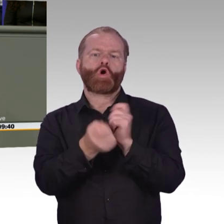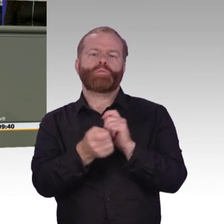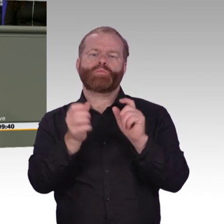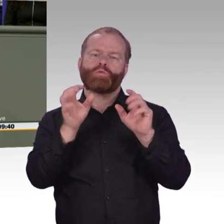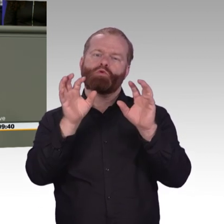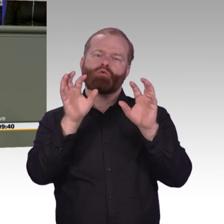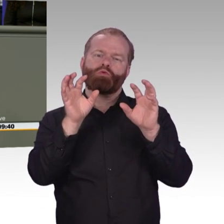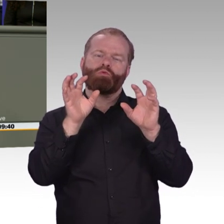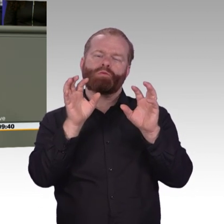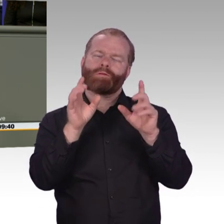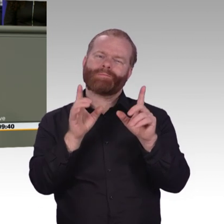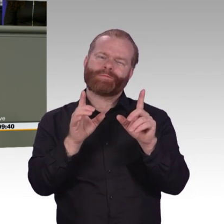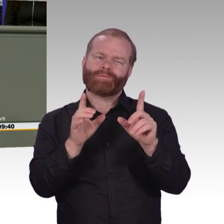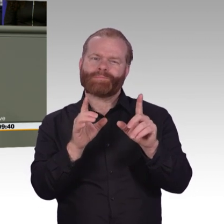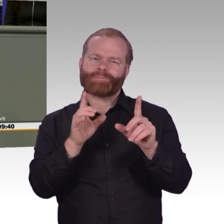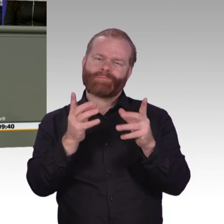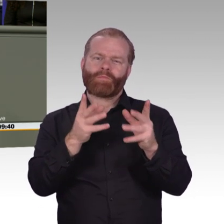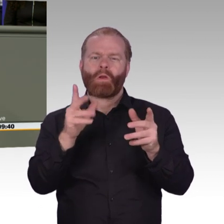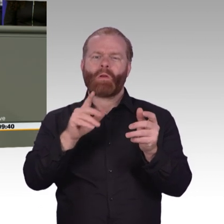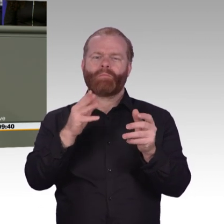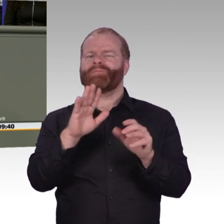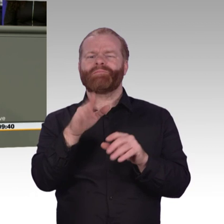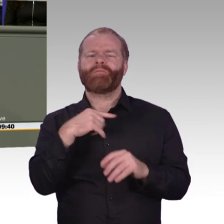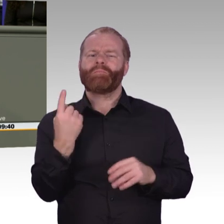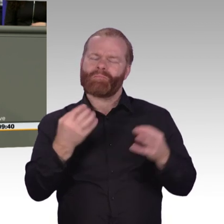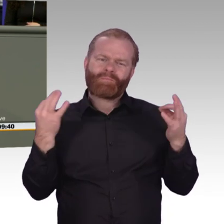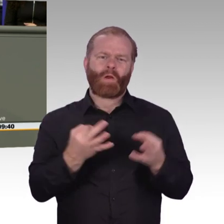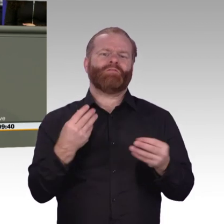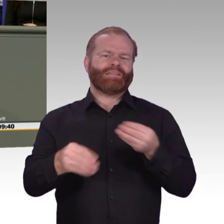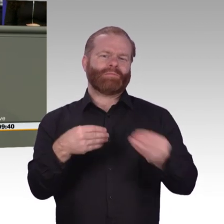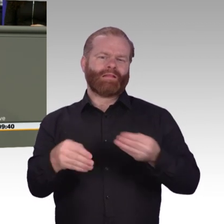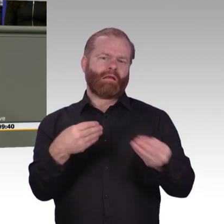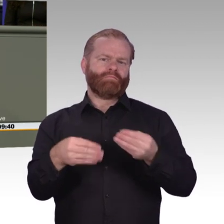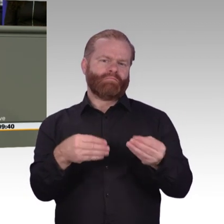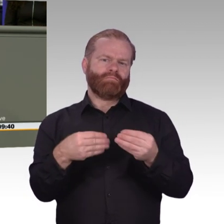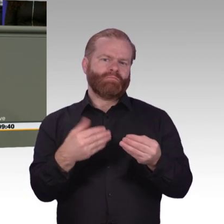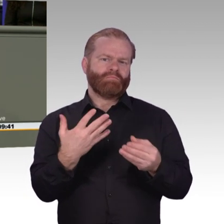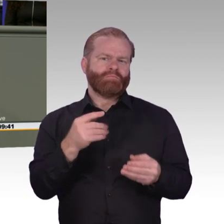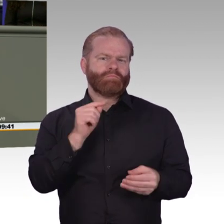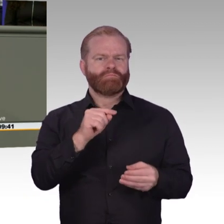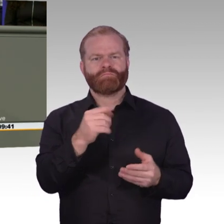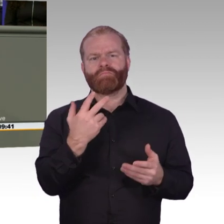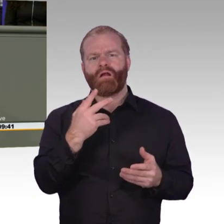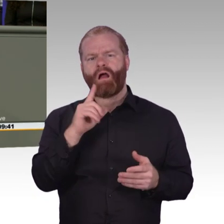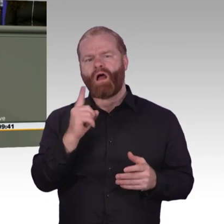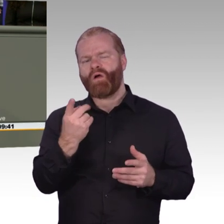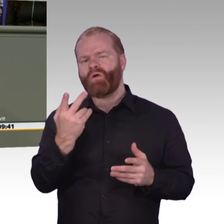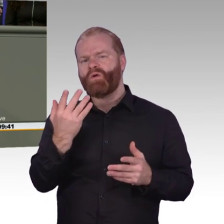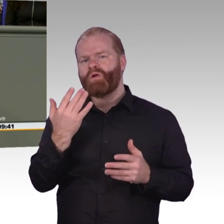alte Zöpfe abschneiden, wirklich Bewegung in unser Land bringen, wie wir Zukunft gestalten und unser Arbeitsmarkt mal so aufstellen und